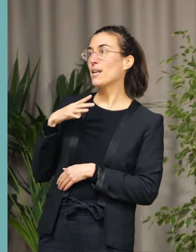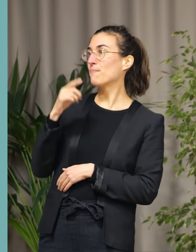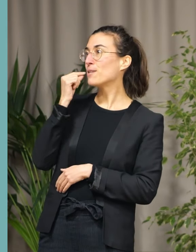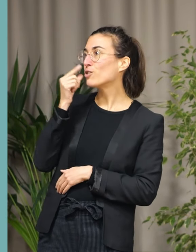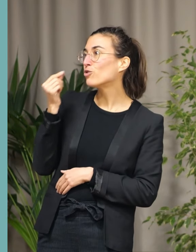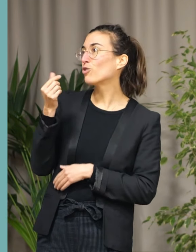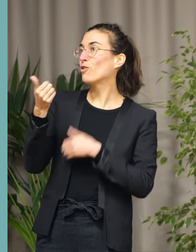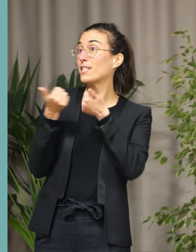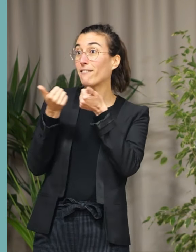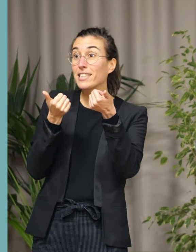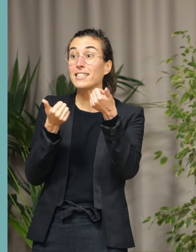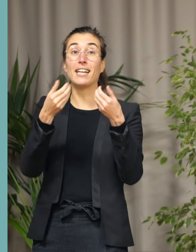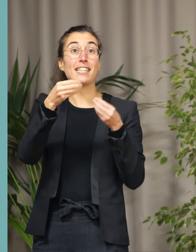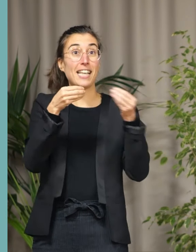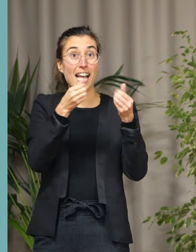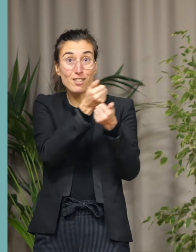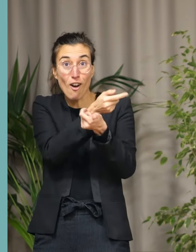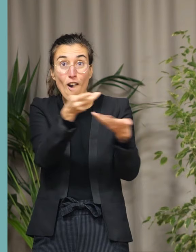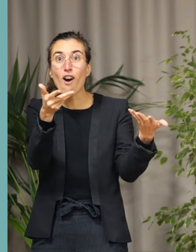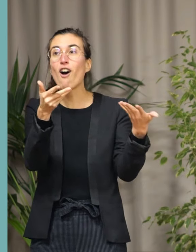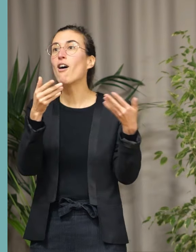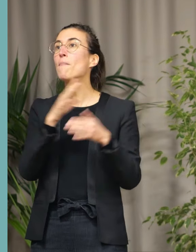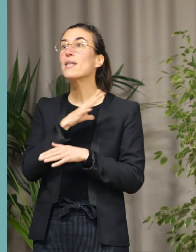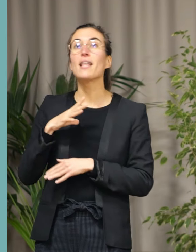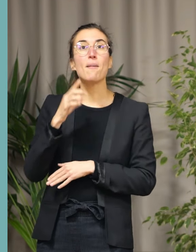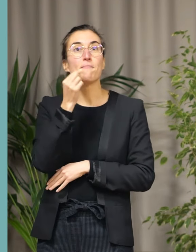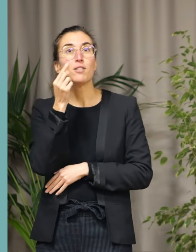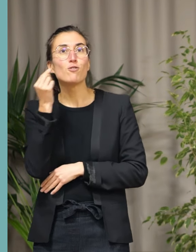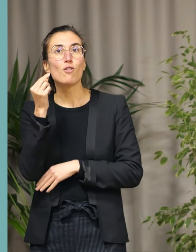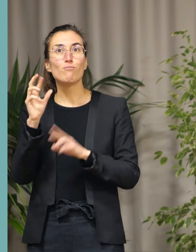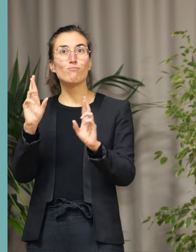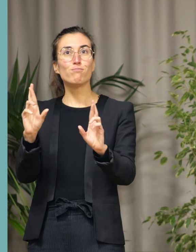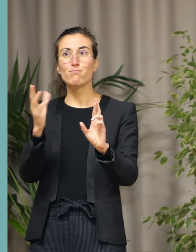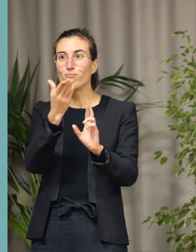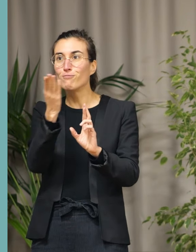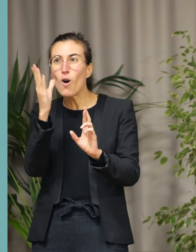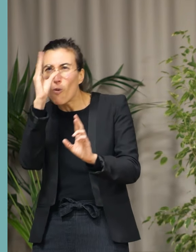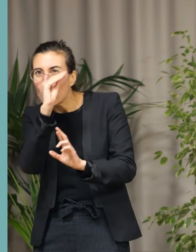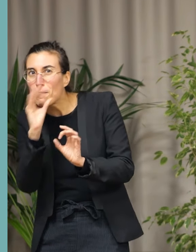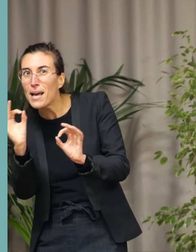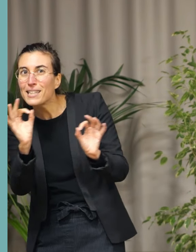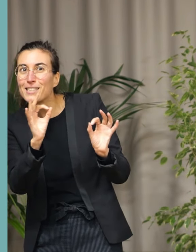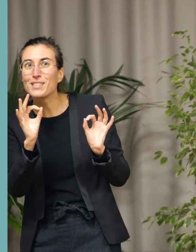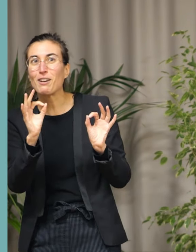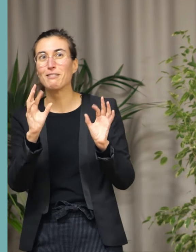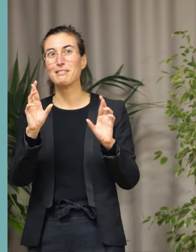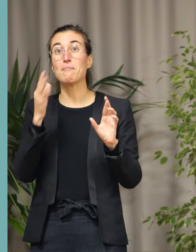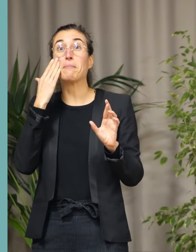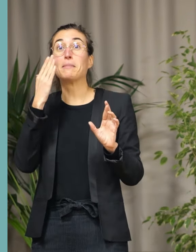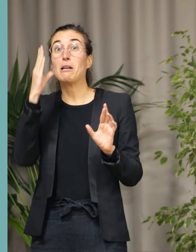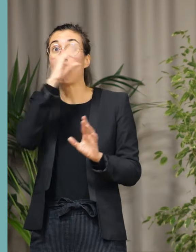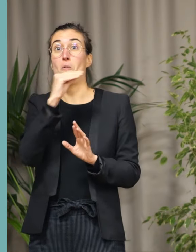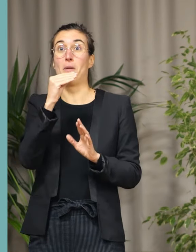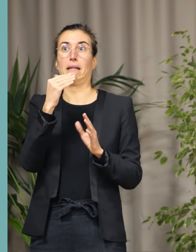mesdames et messieurs, j'espère que je n'aurai oublié personne et j'espère que vous ne m'en tiendrez pas rigueur